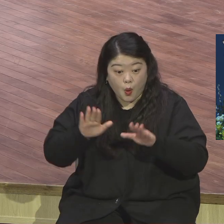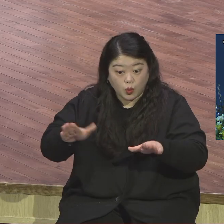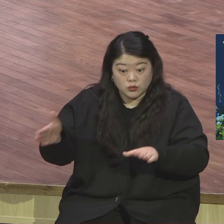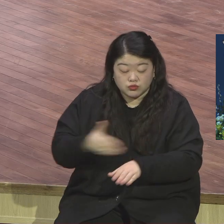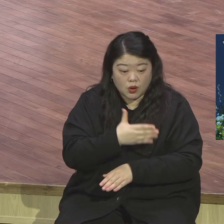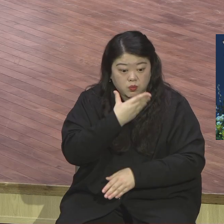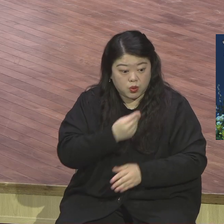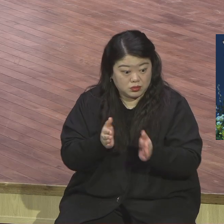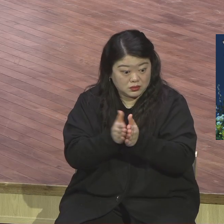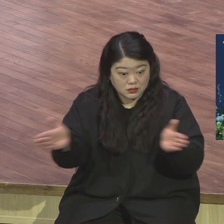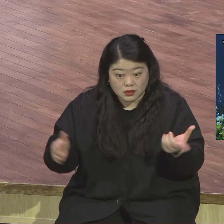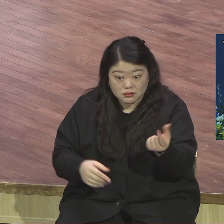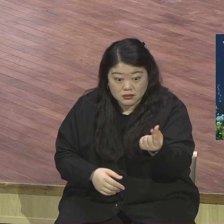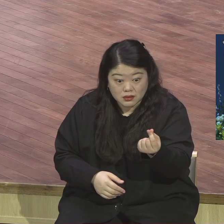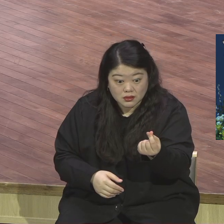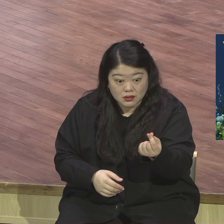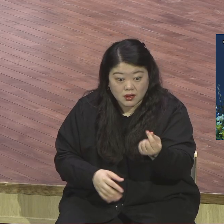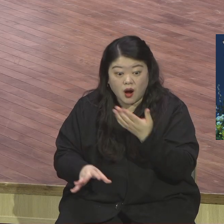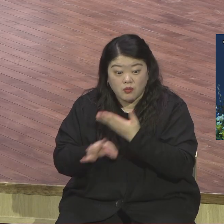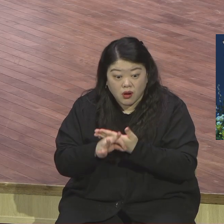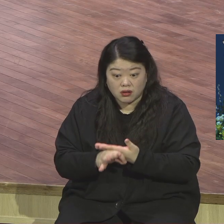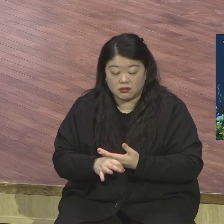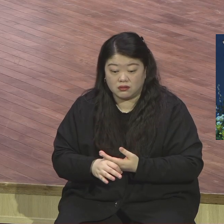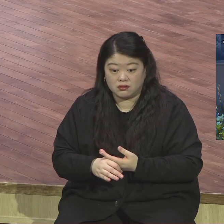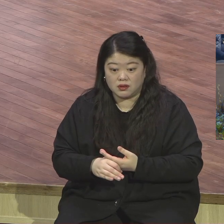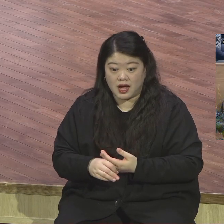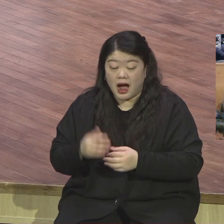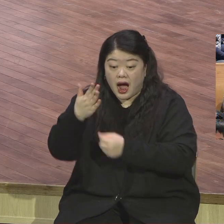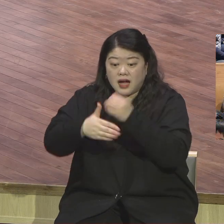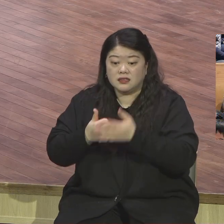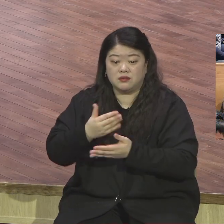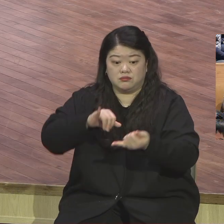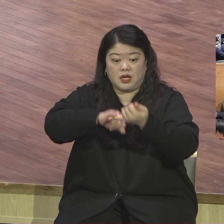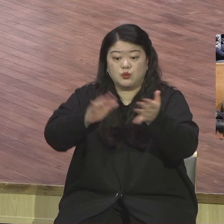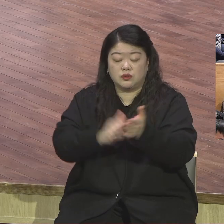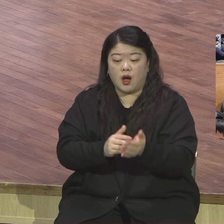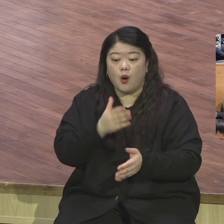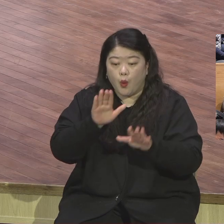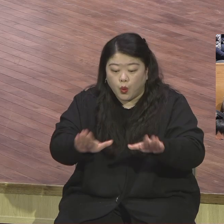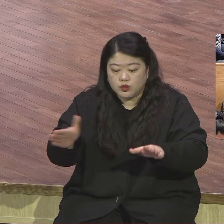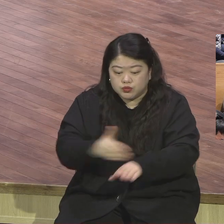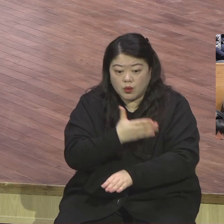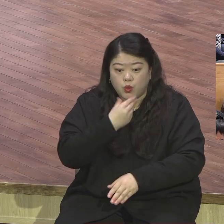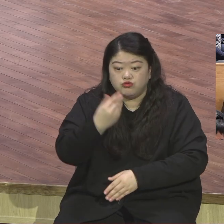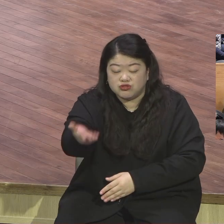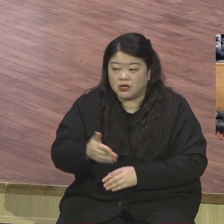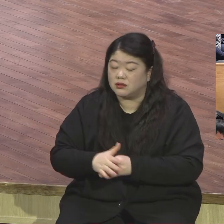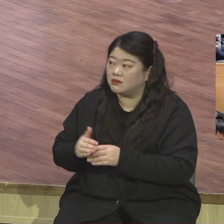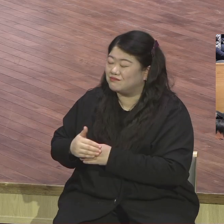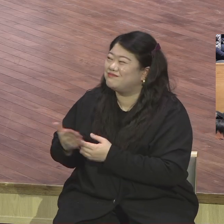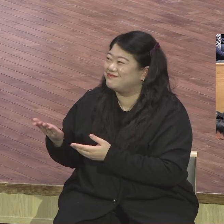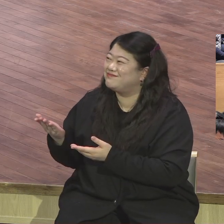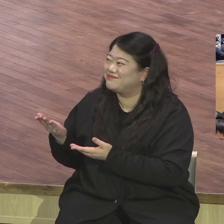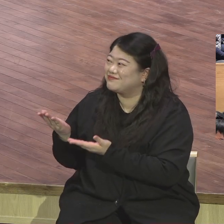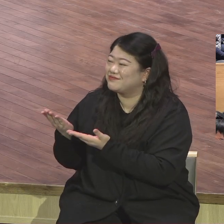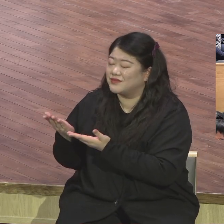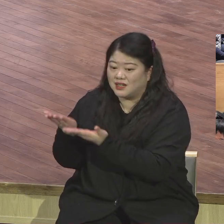하나님께서 축복해 주시겠다는 것입니다 특별히 본문 20절 이후에 보면 하나님께서